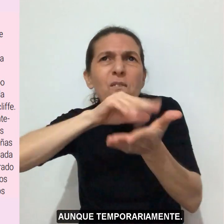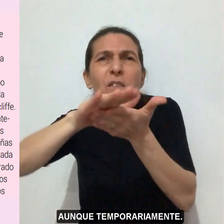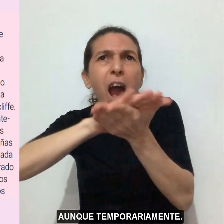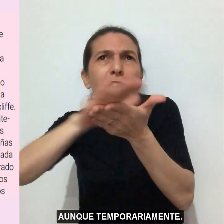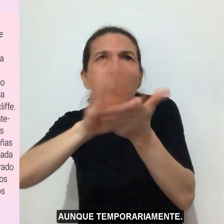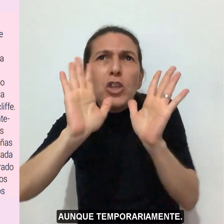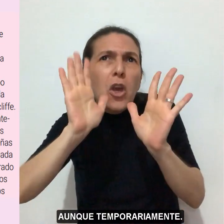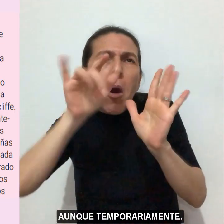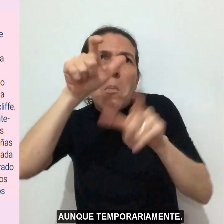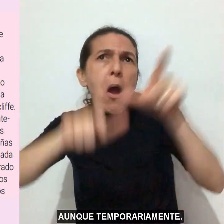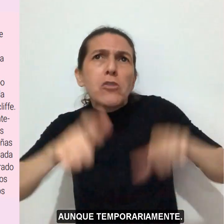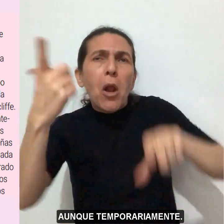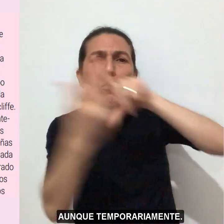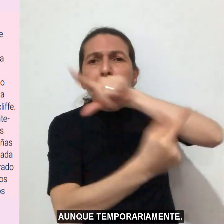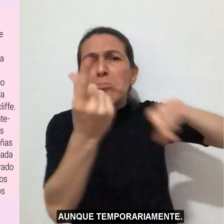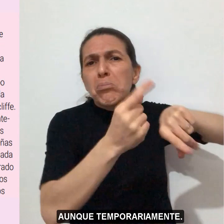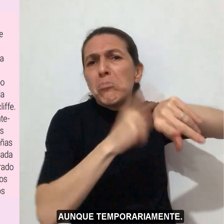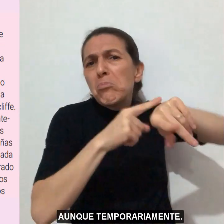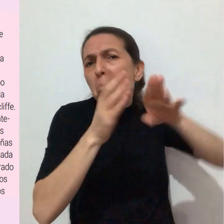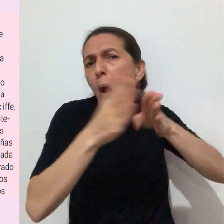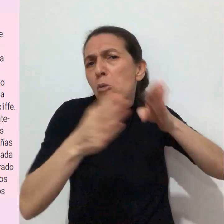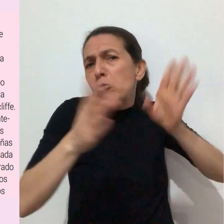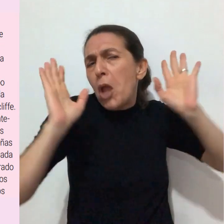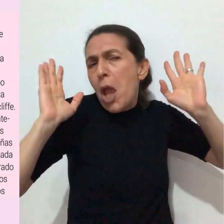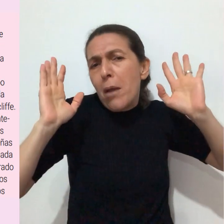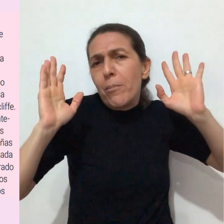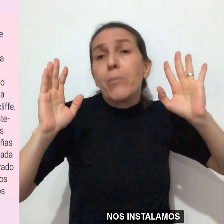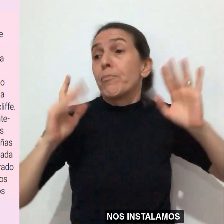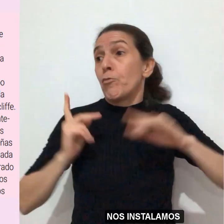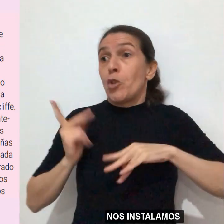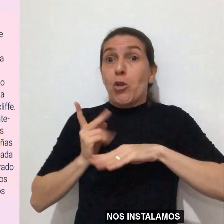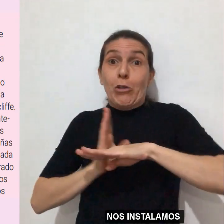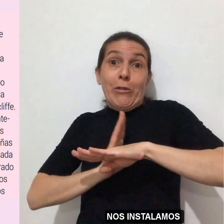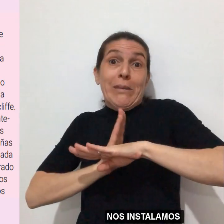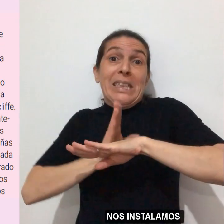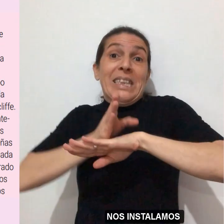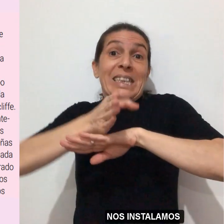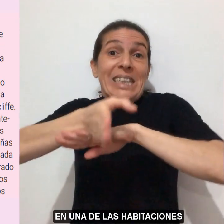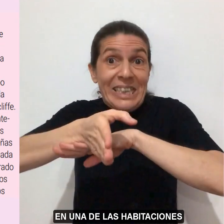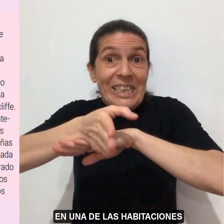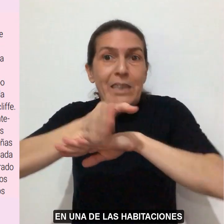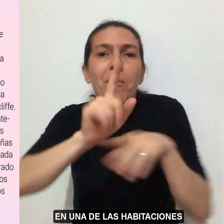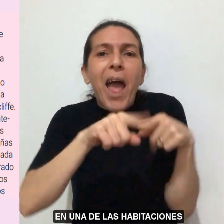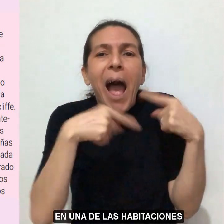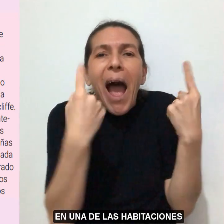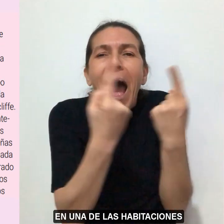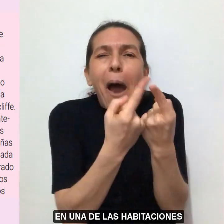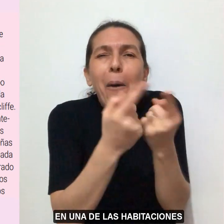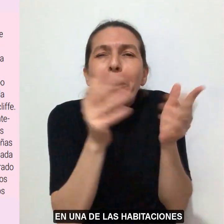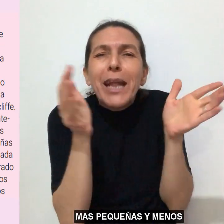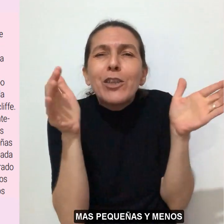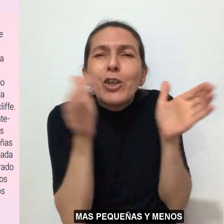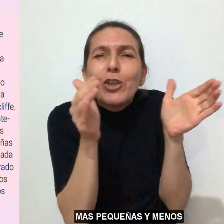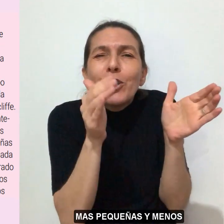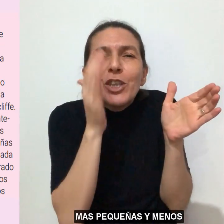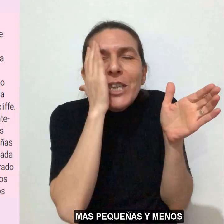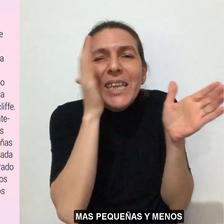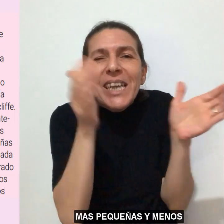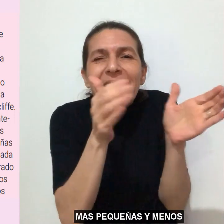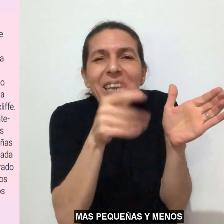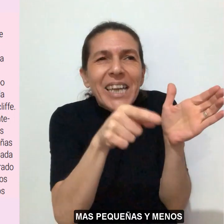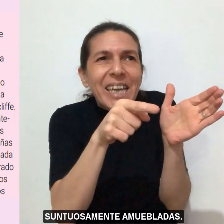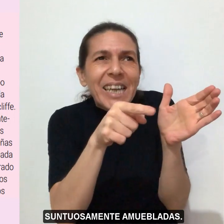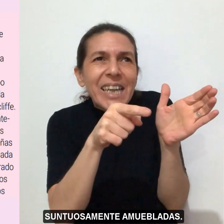aunque temporariamente. Nos instalamos en una de las habitaciones más pequeñas